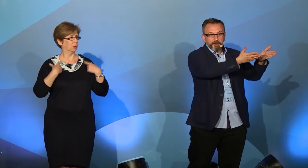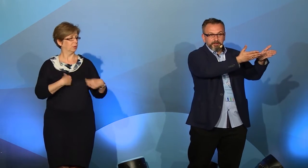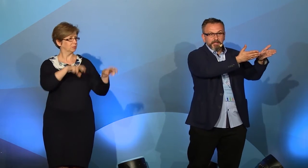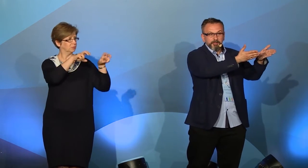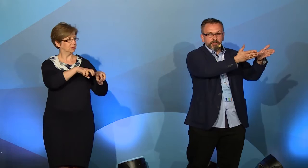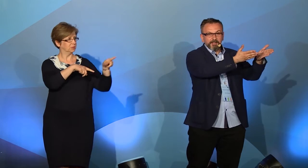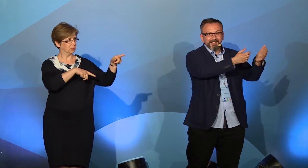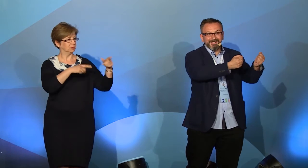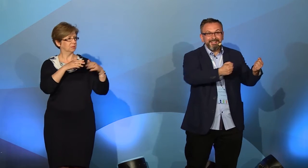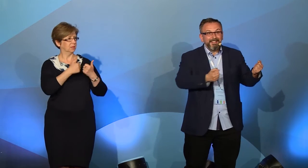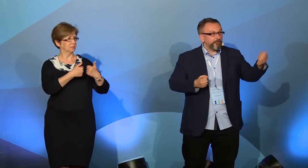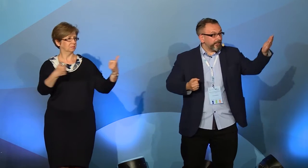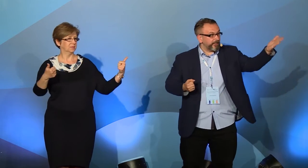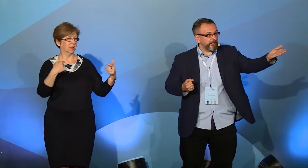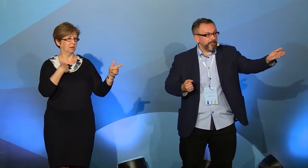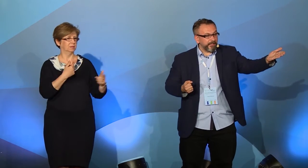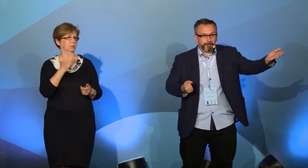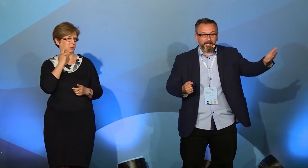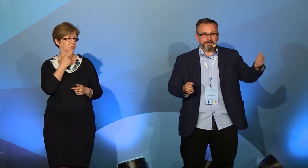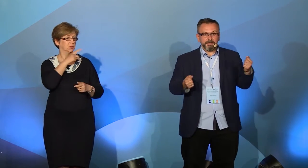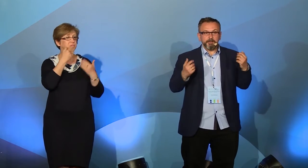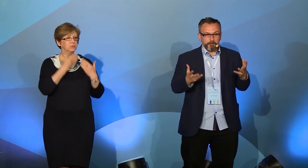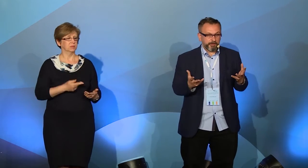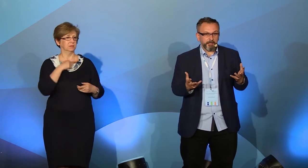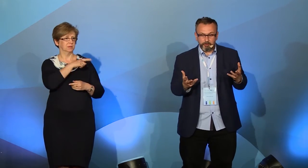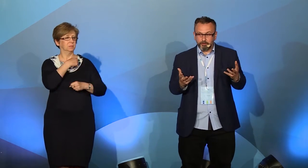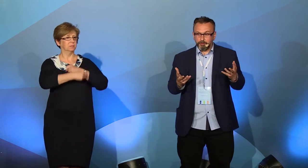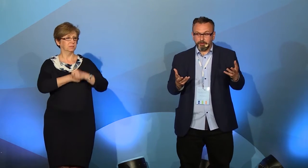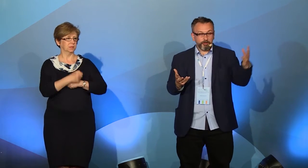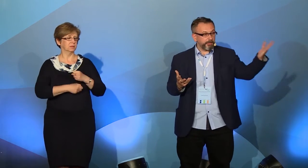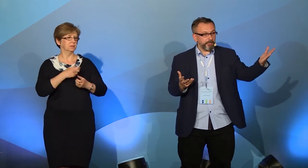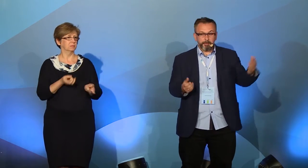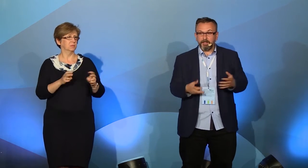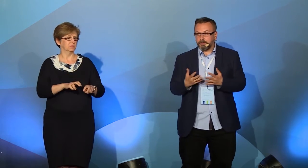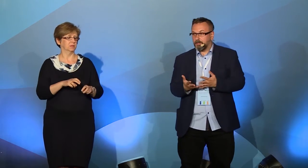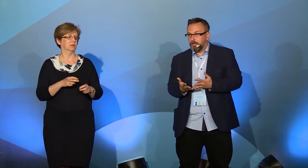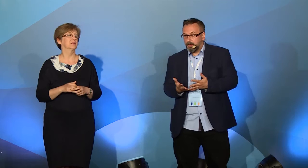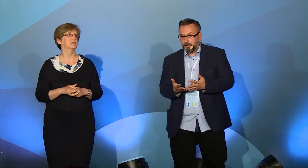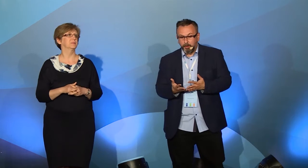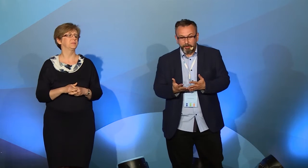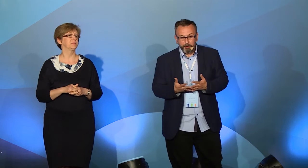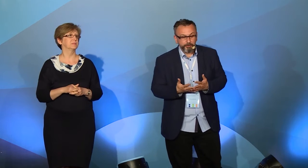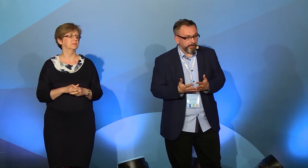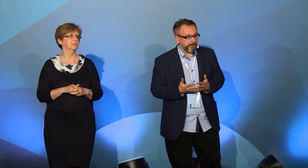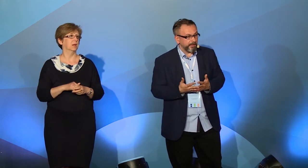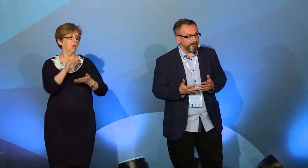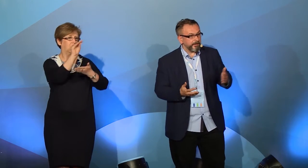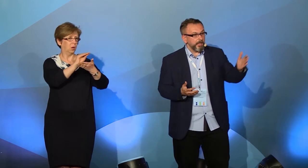między innymi dzisiaj na sali. Dzięki ich pracy powstaje to, co robimy. Dzięki ich pracy opisujemy ten język.